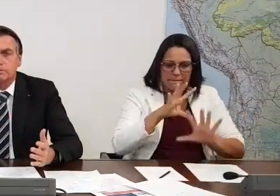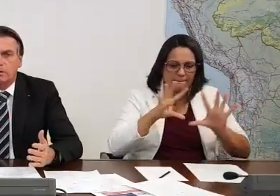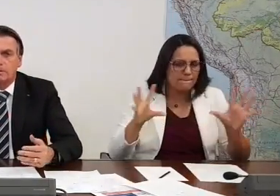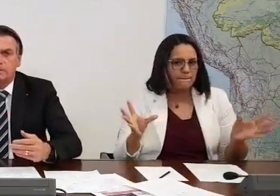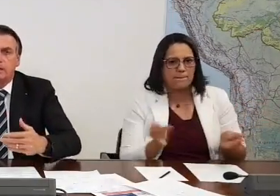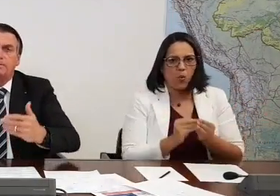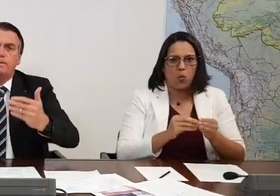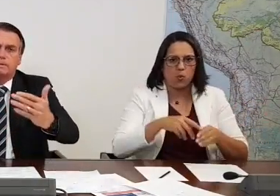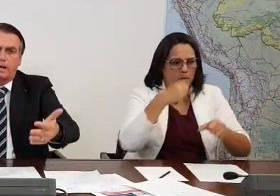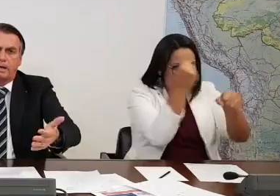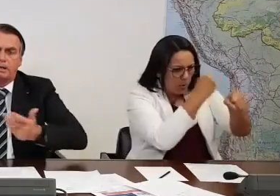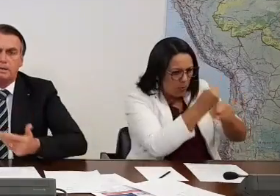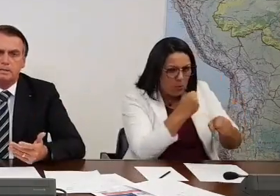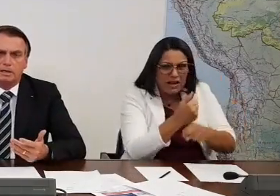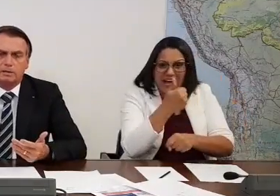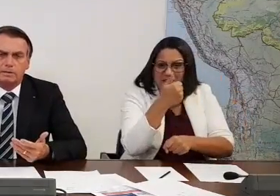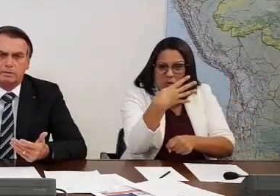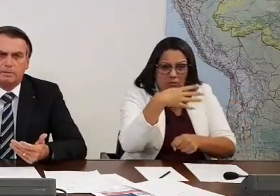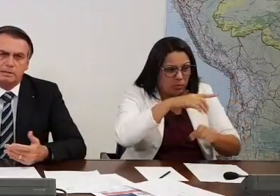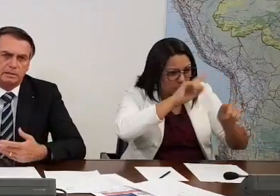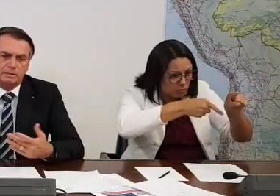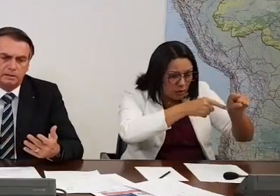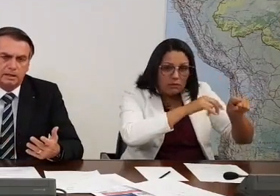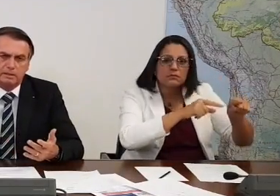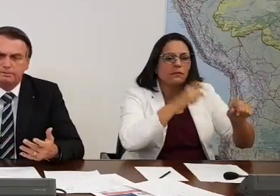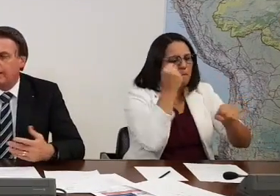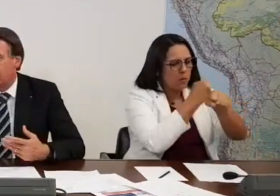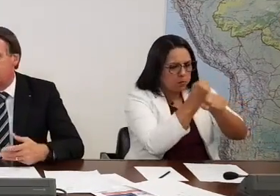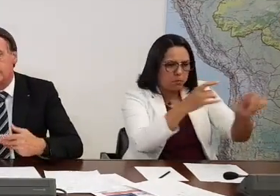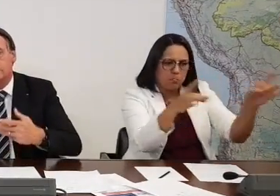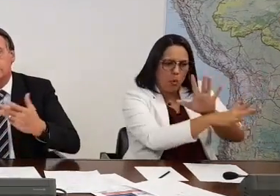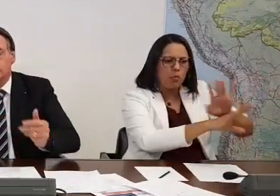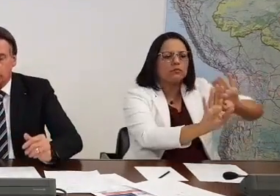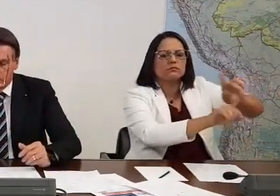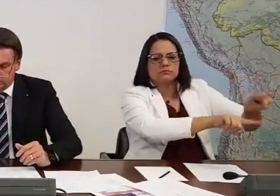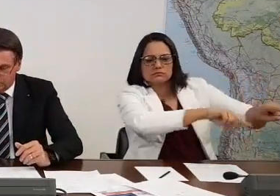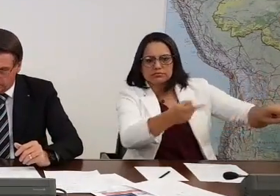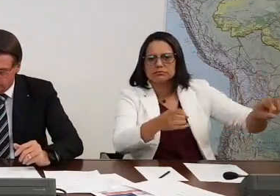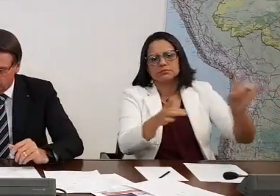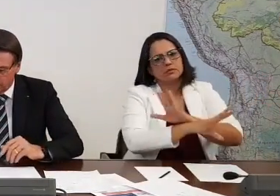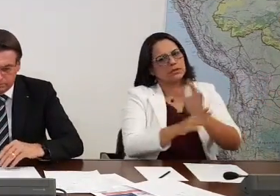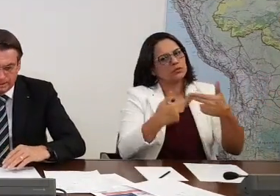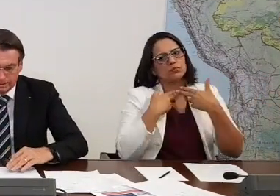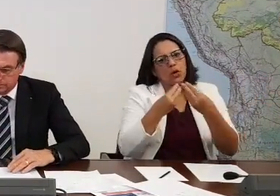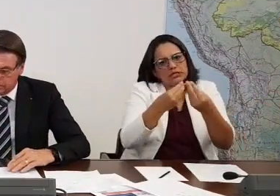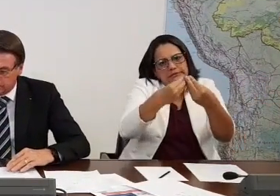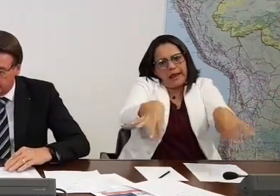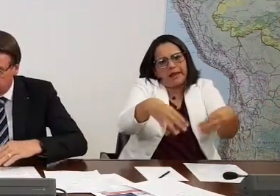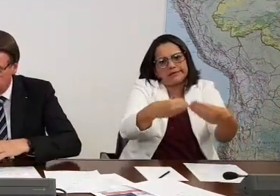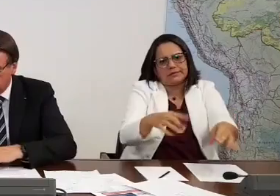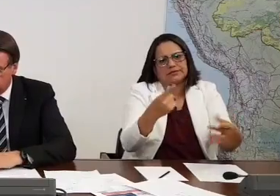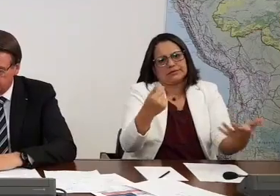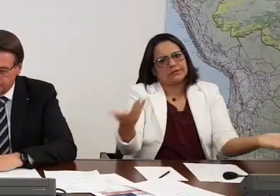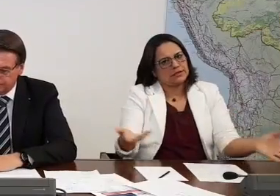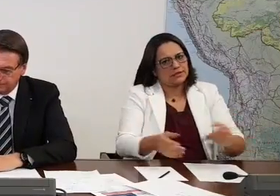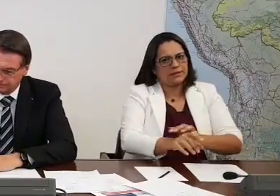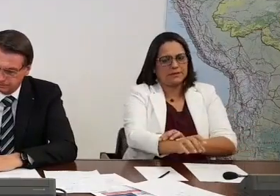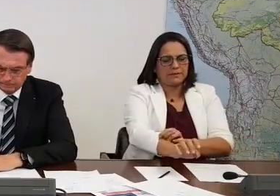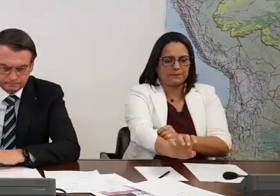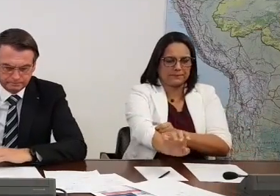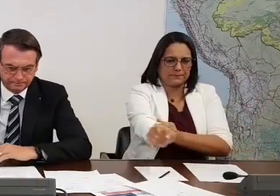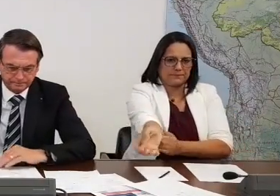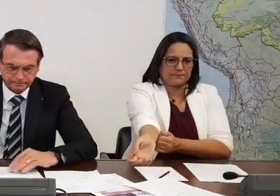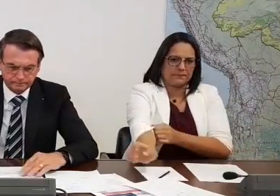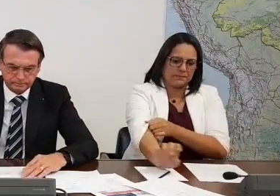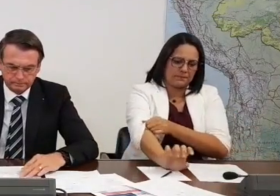possível de obras e evitar iniciar novas obras que ninguém merece o desperdício que temos aqui no Brasil. Se o senhor me permite, presidente,